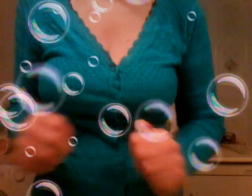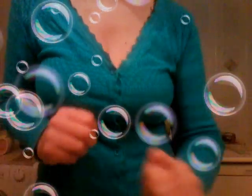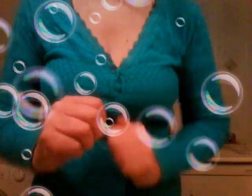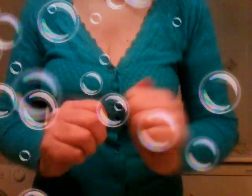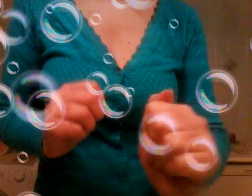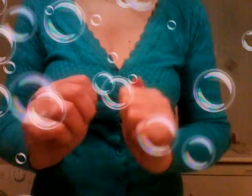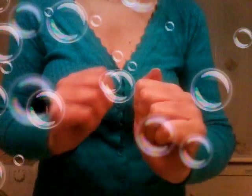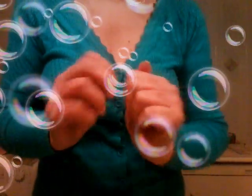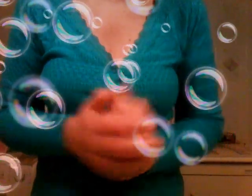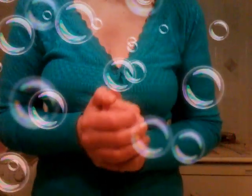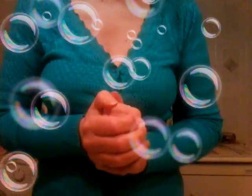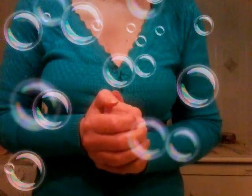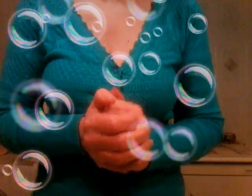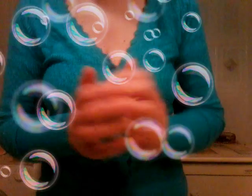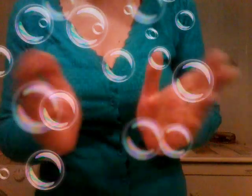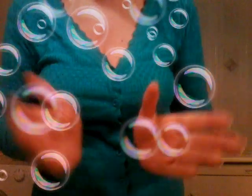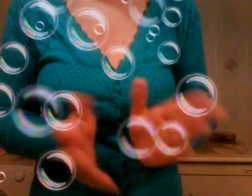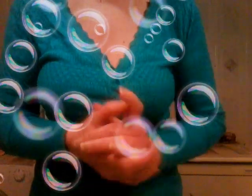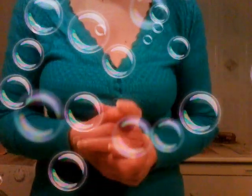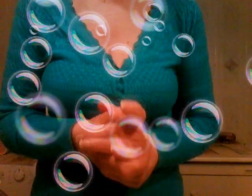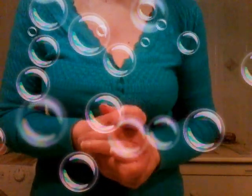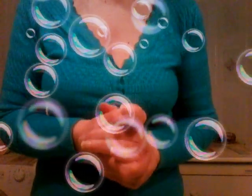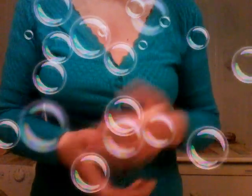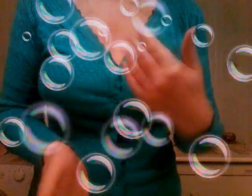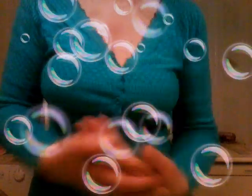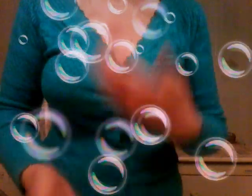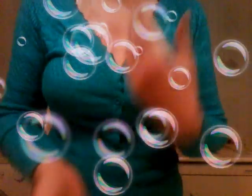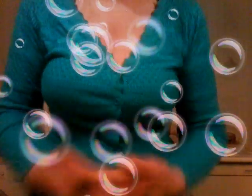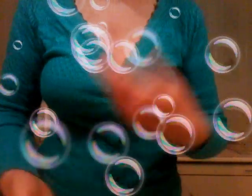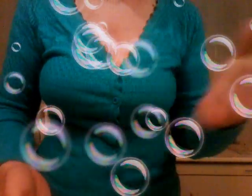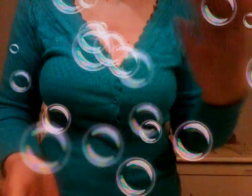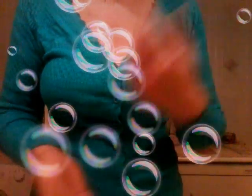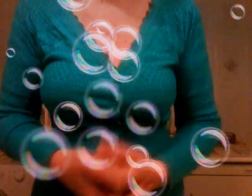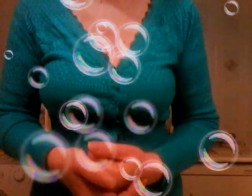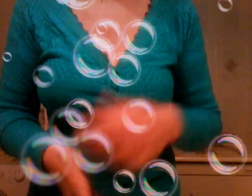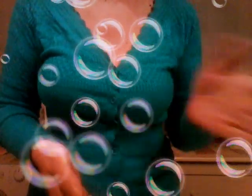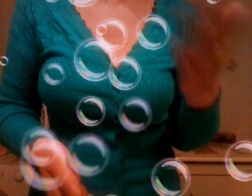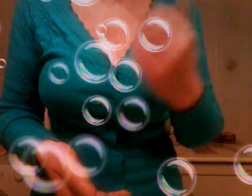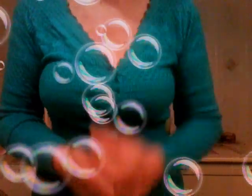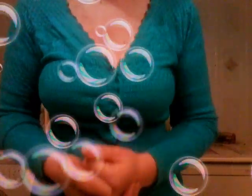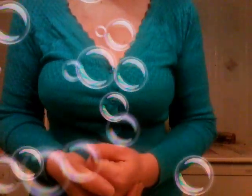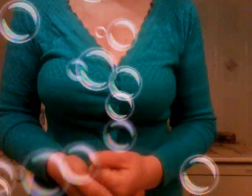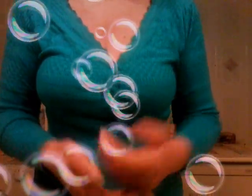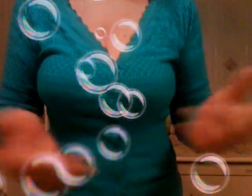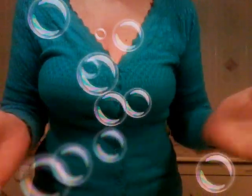o il reddito di cittadinanza a questi sarebbero poveri che vanno con le chiappe sotto il sole a farle movide wow